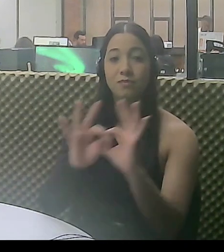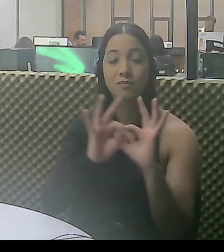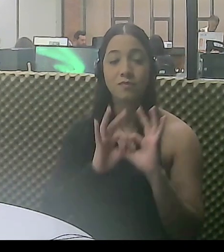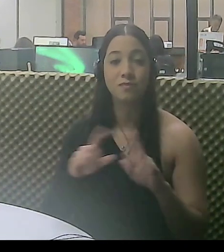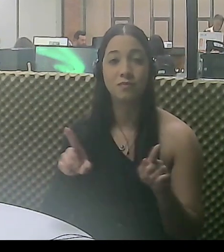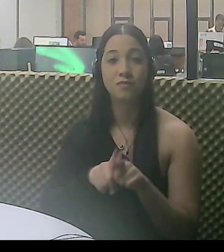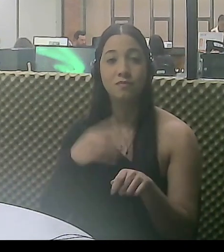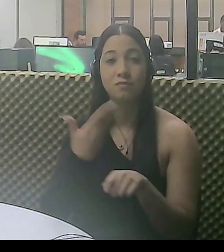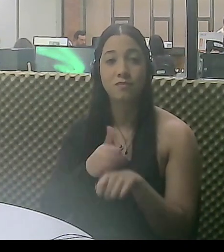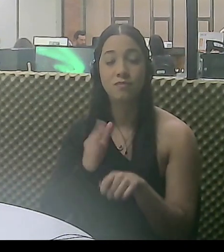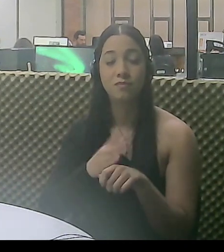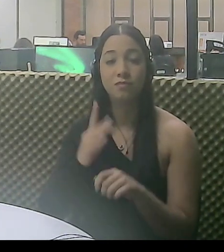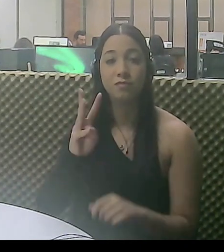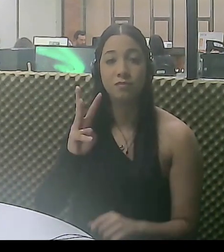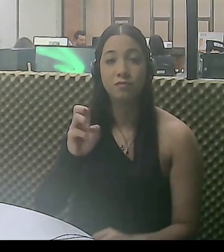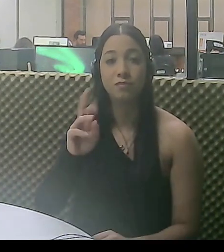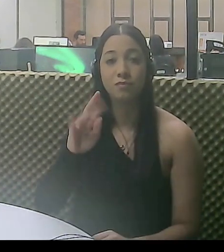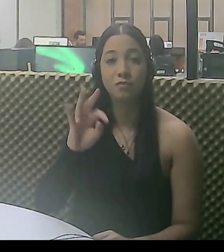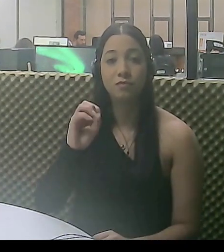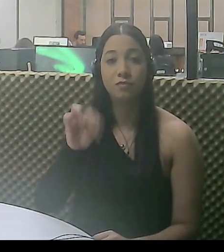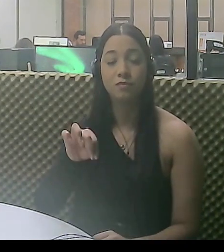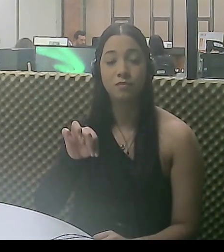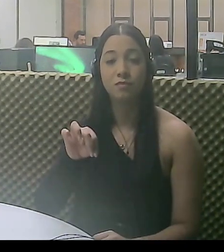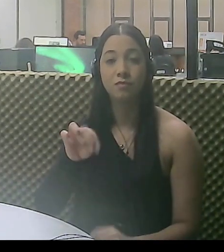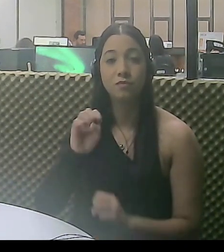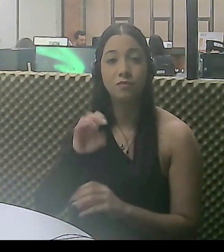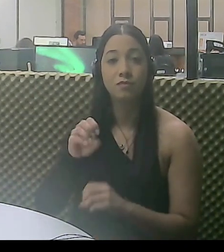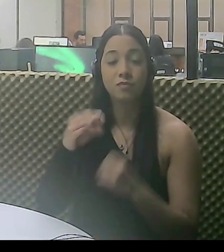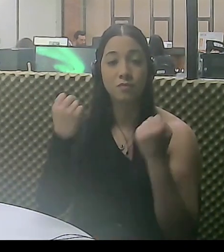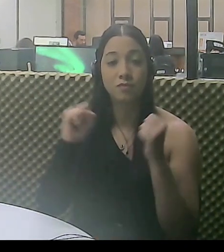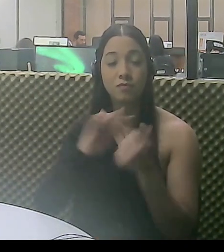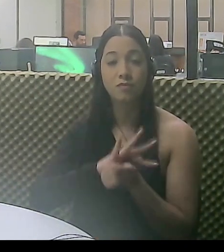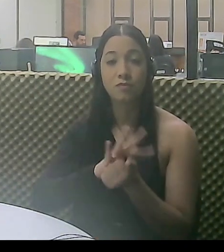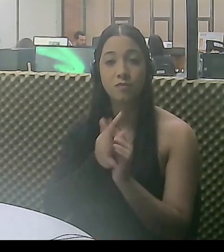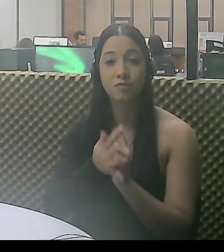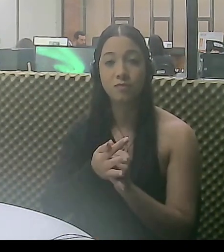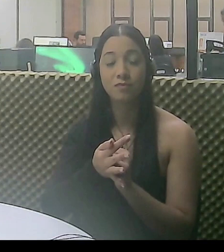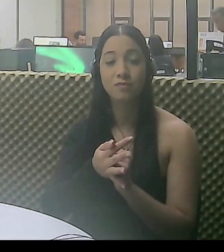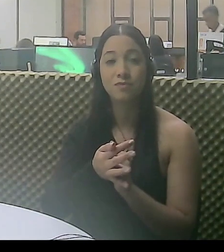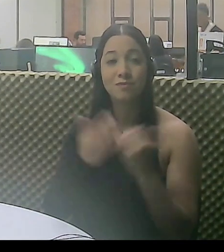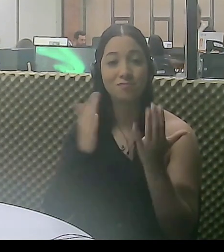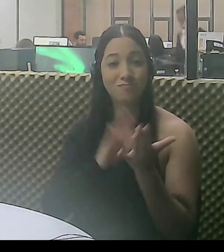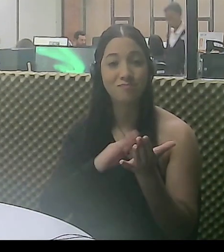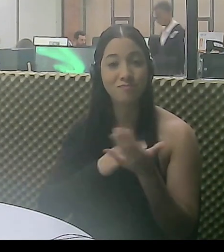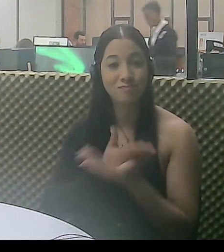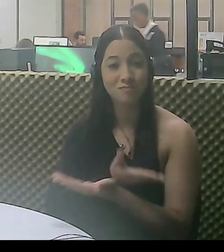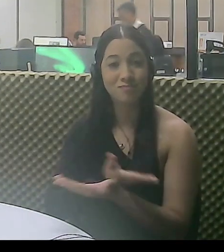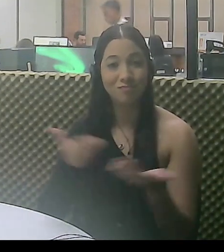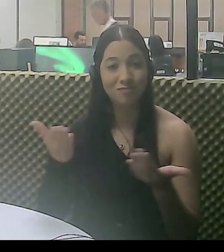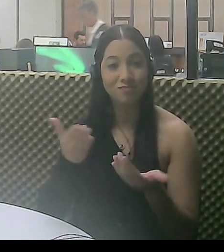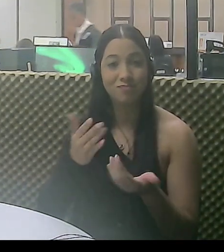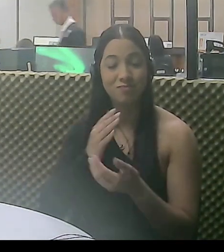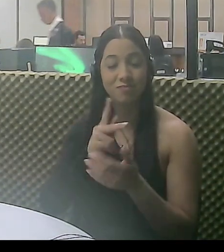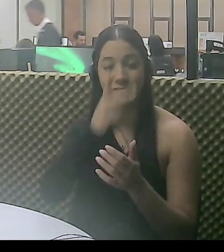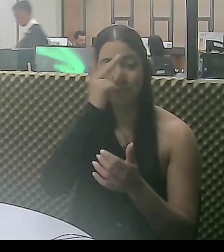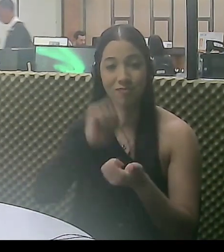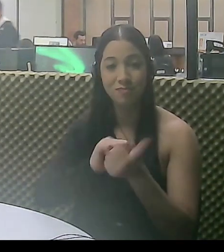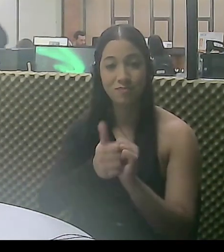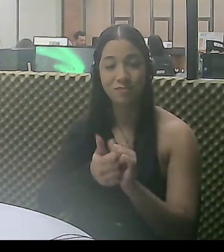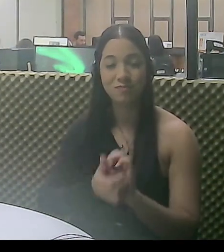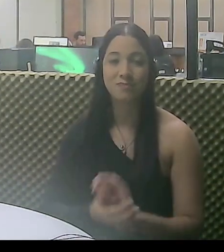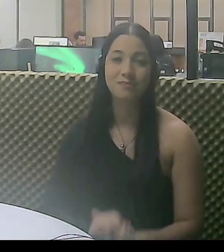além do treinador Everton Santos, educador físico da Futel. Desejamos os parabéns aos nossos competidores.